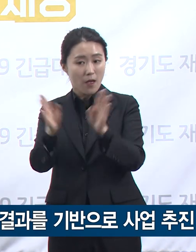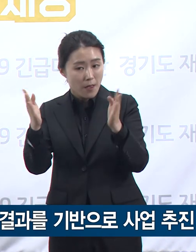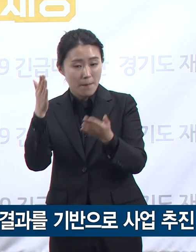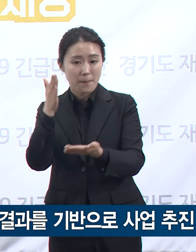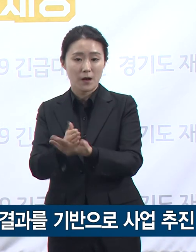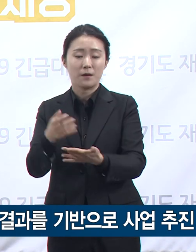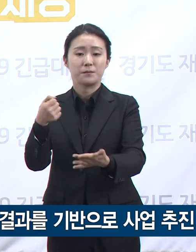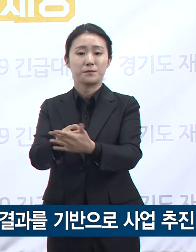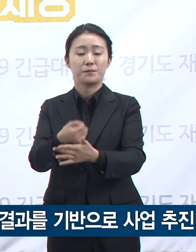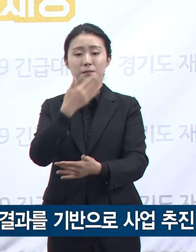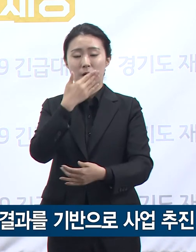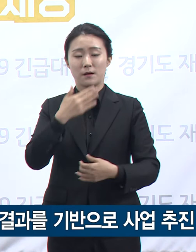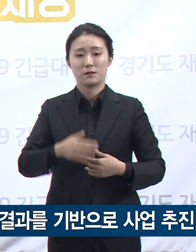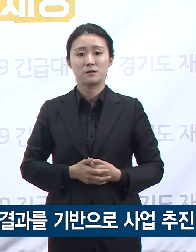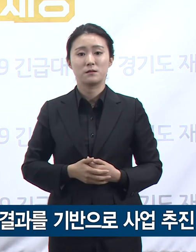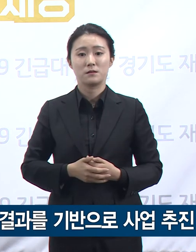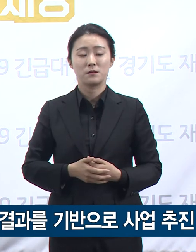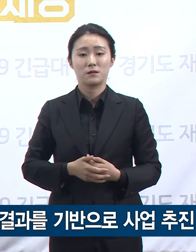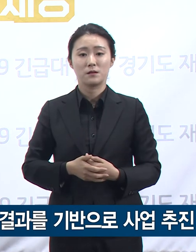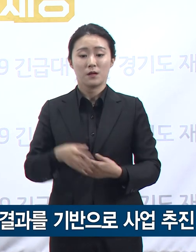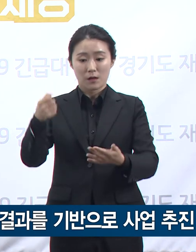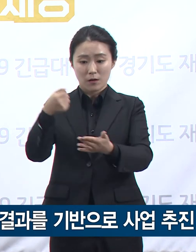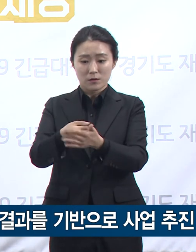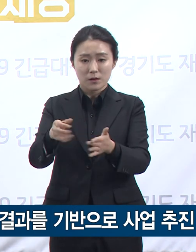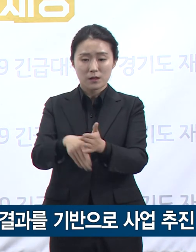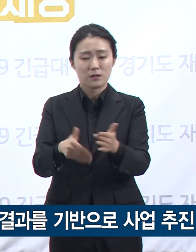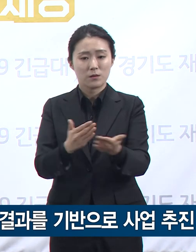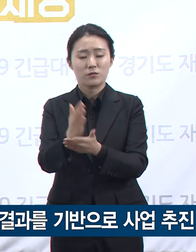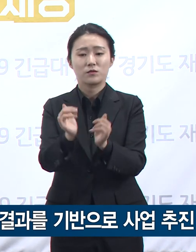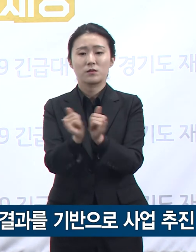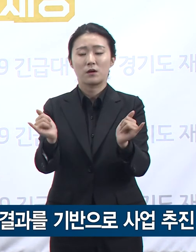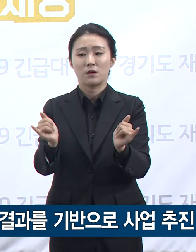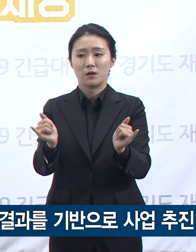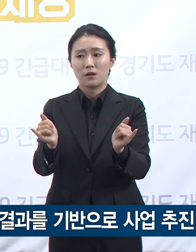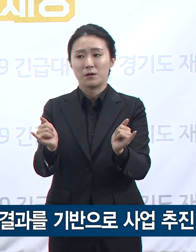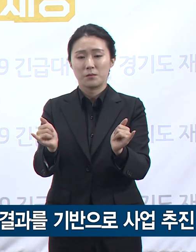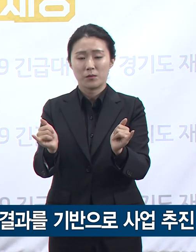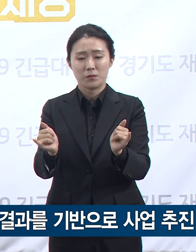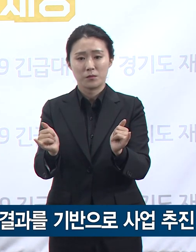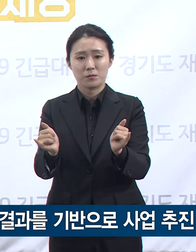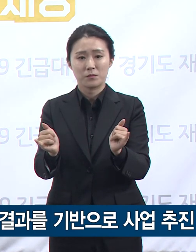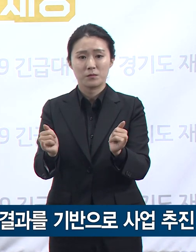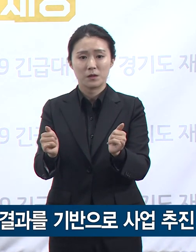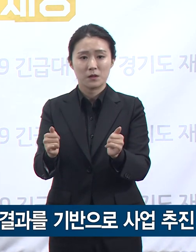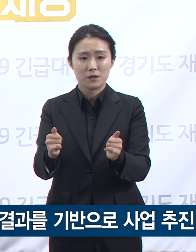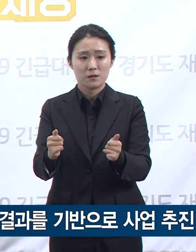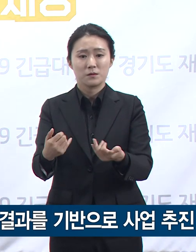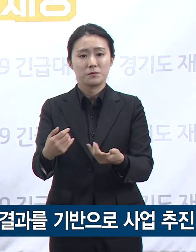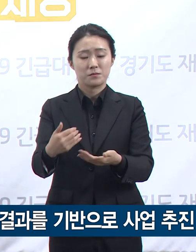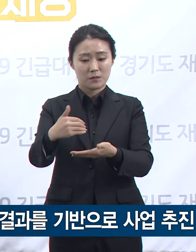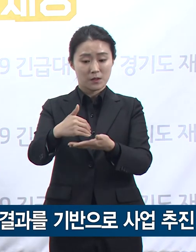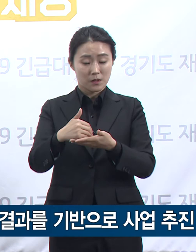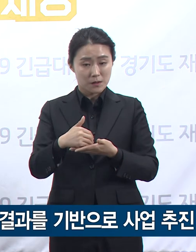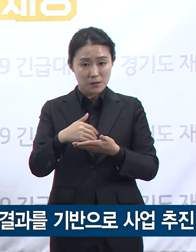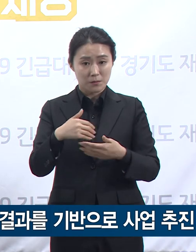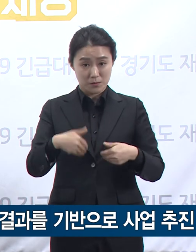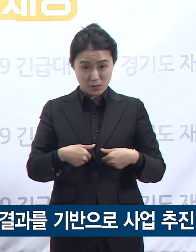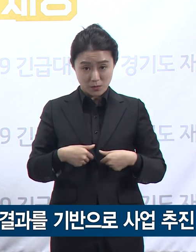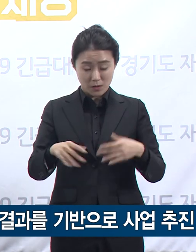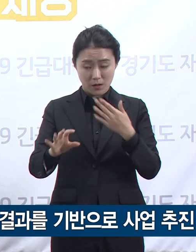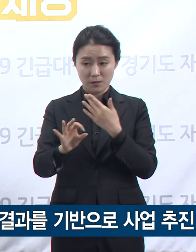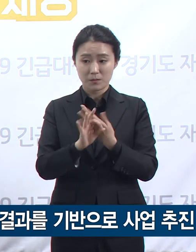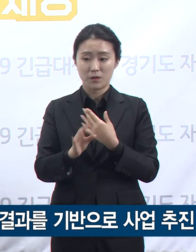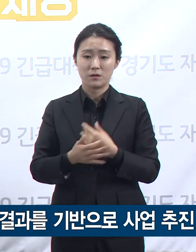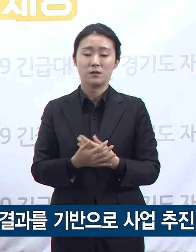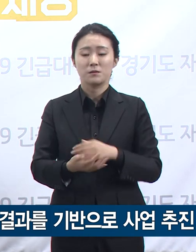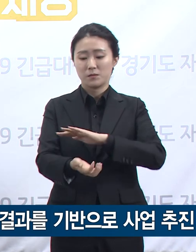과정에서 전문가의 의견이 필요한 경우에는 사전에 마련한 방역 계획과 함께 자문을 구하여 그 결과를